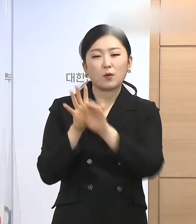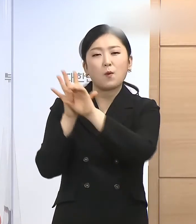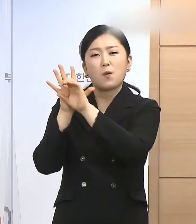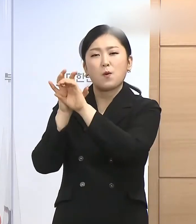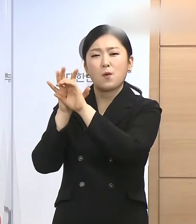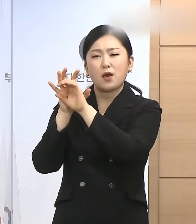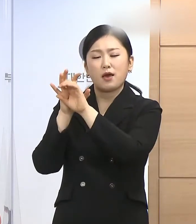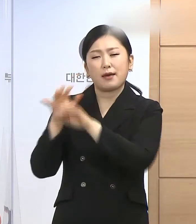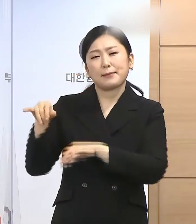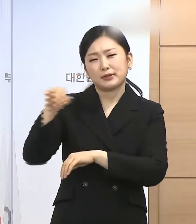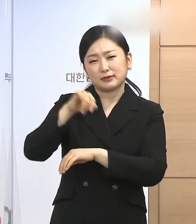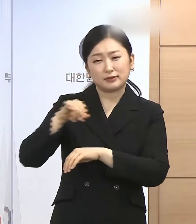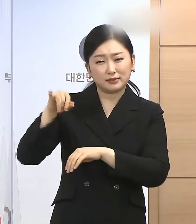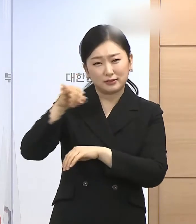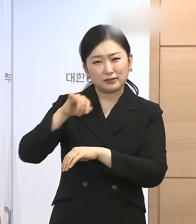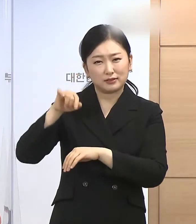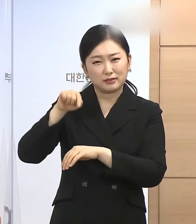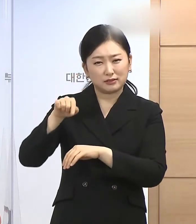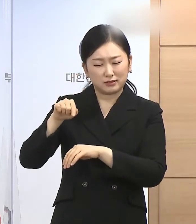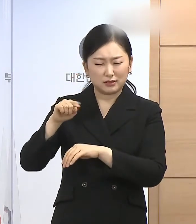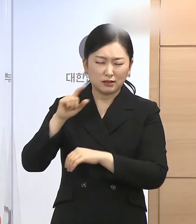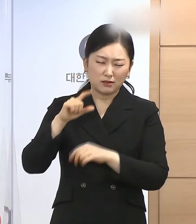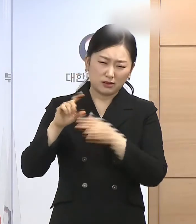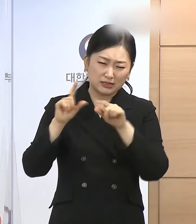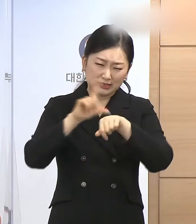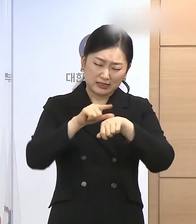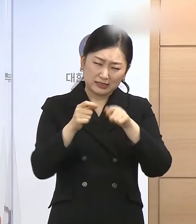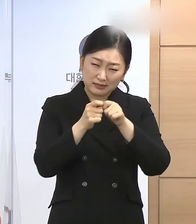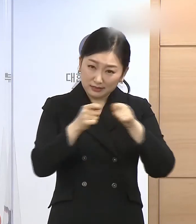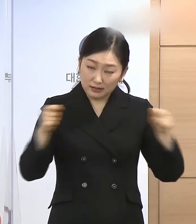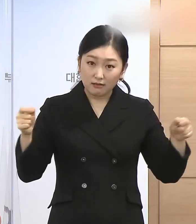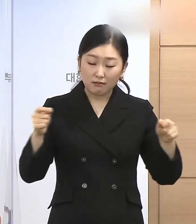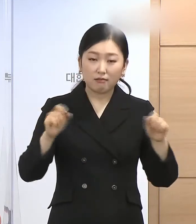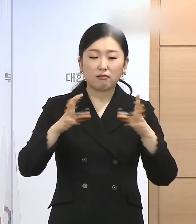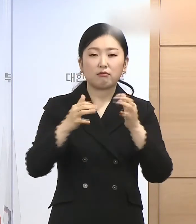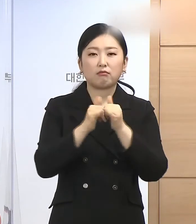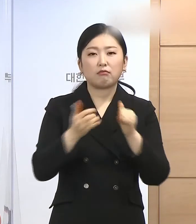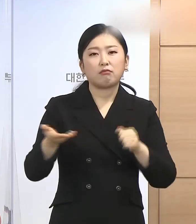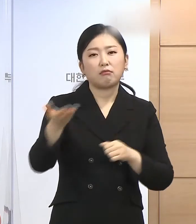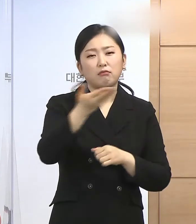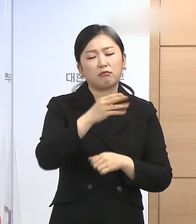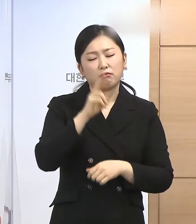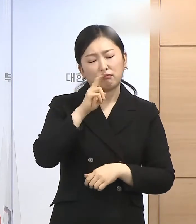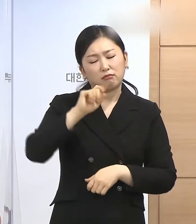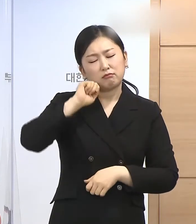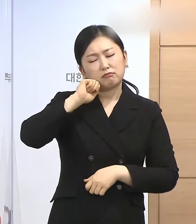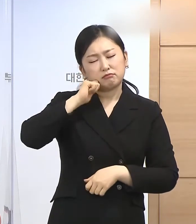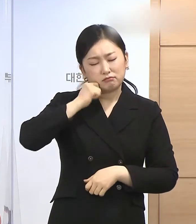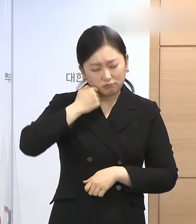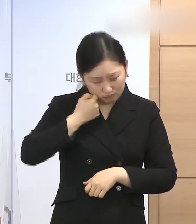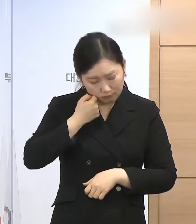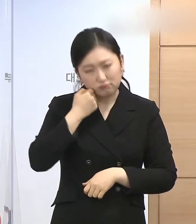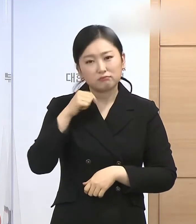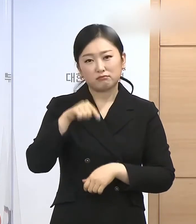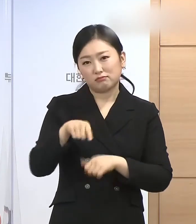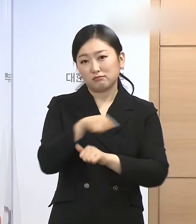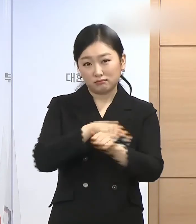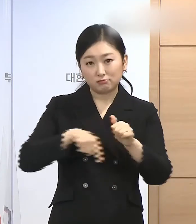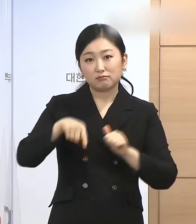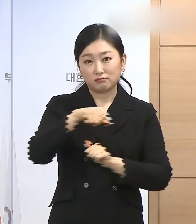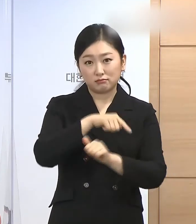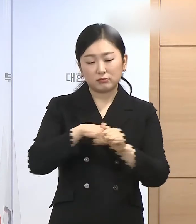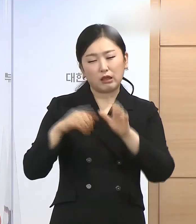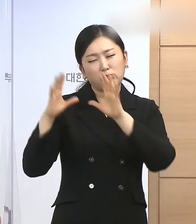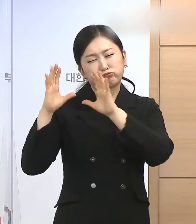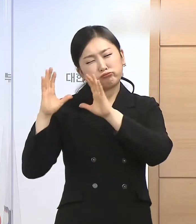지속되고 있는 우리 국민들의 어려움 특히 서민들의 여러 어려움들을 사면을 통해서 그